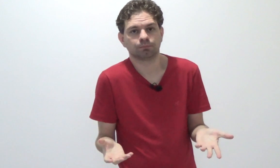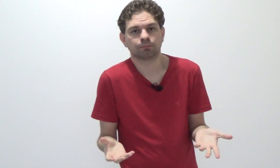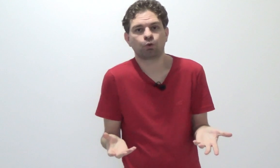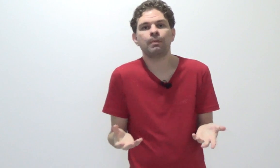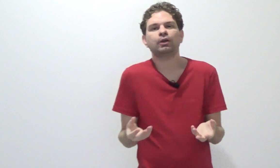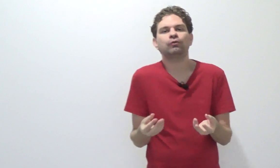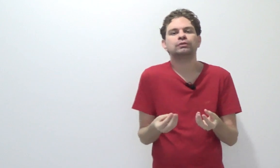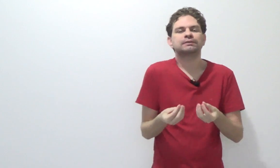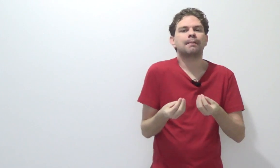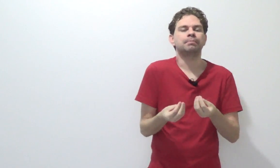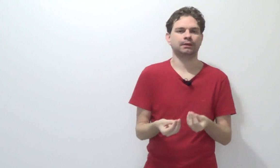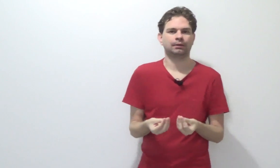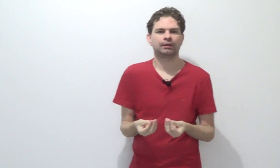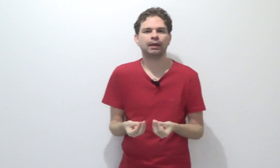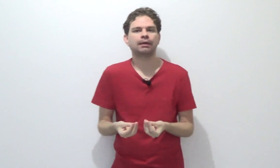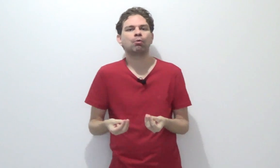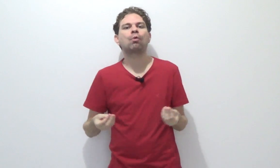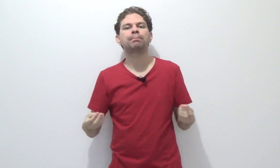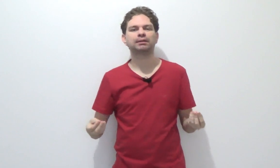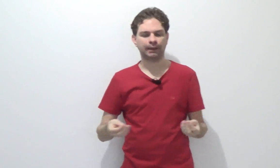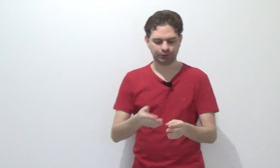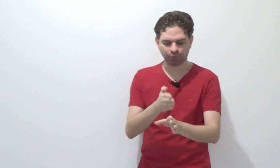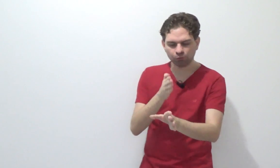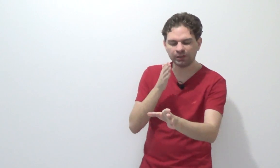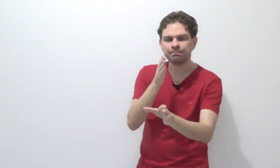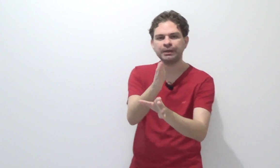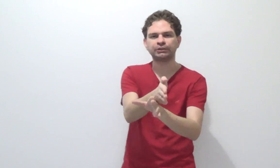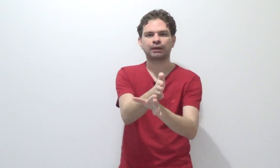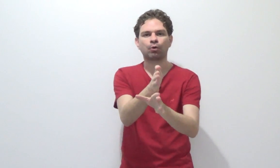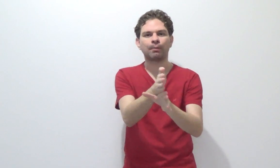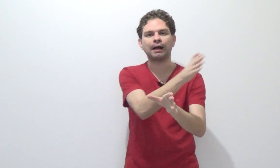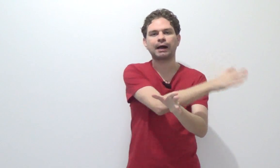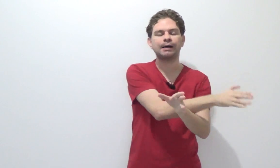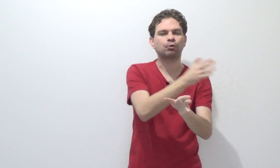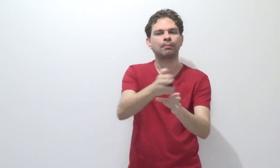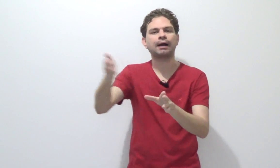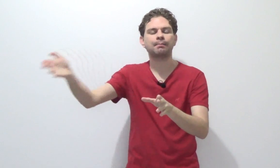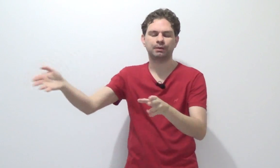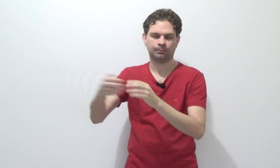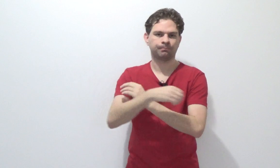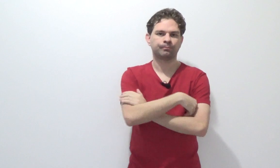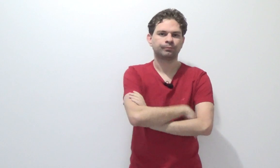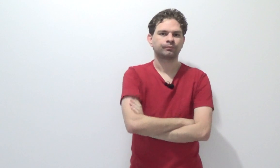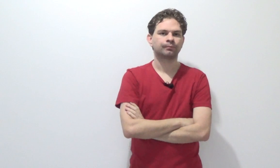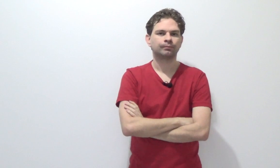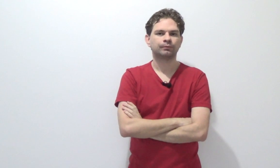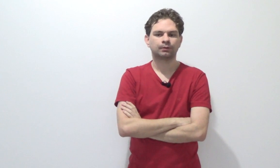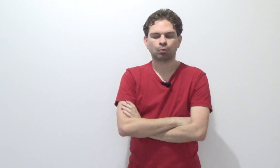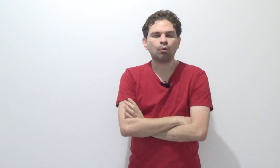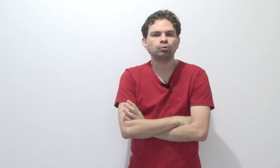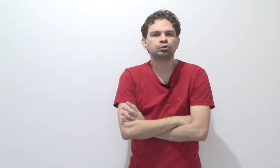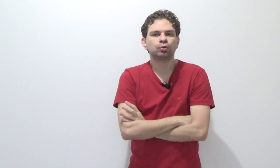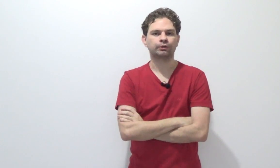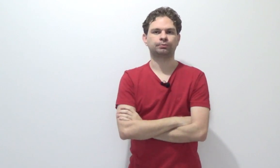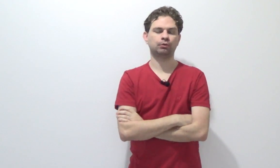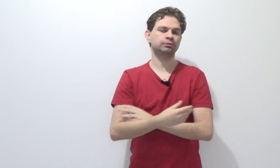Como é que eu vou saber quem é o competente? Foi no limite entre a comarca A e a comarca B. Qual dos dois? Porque eu não